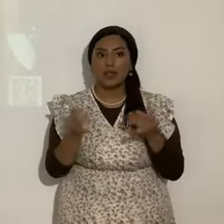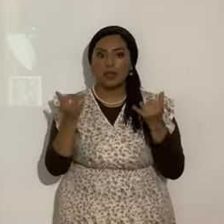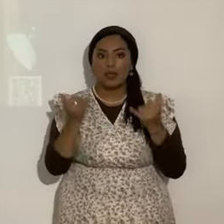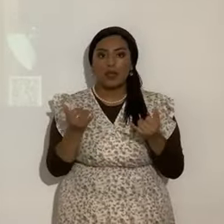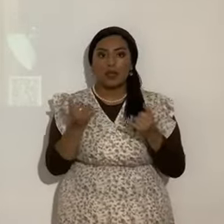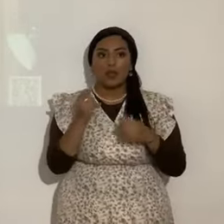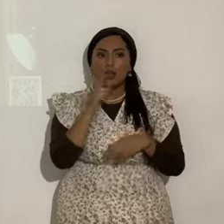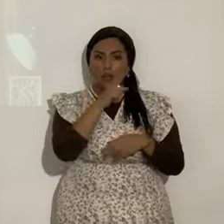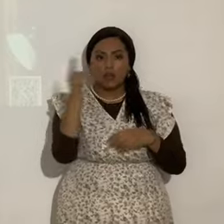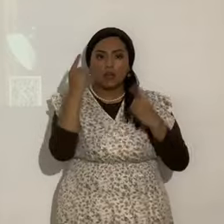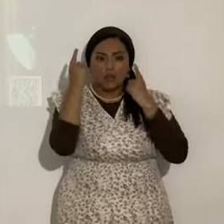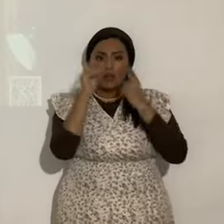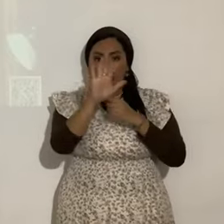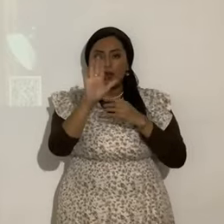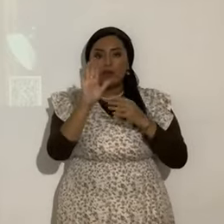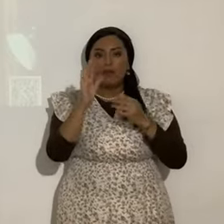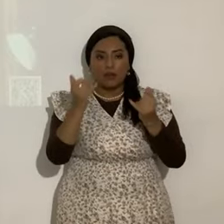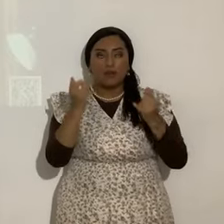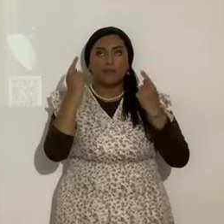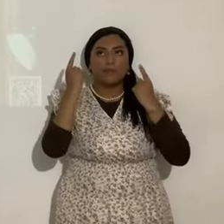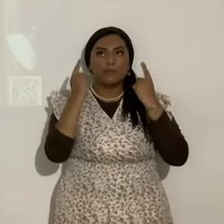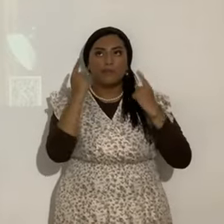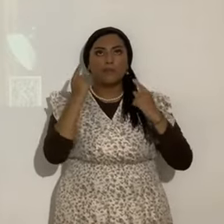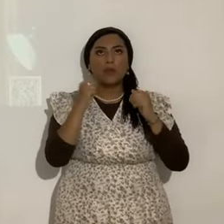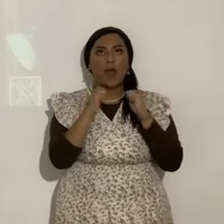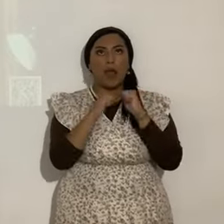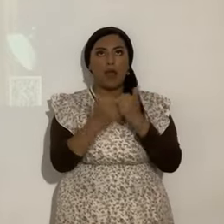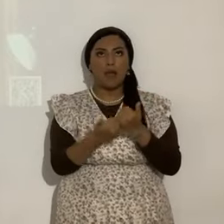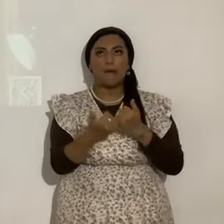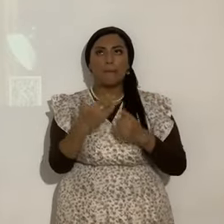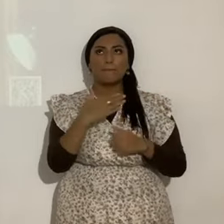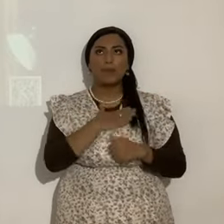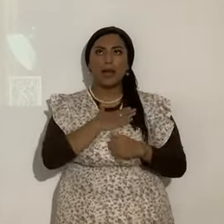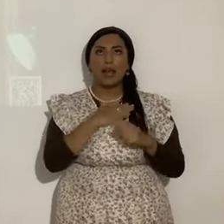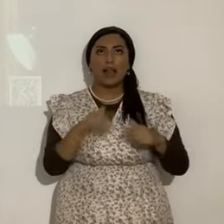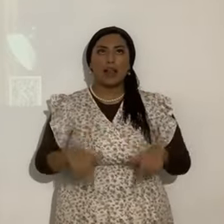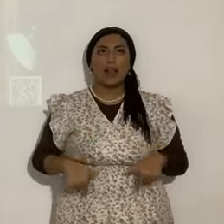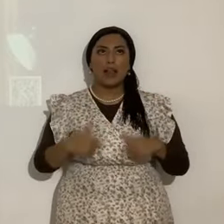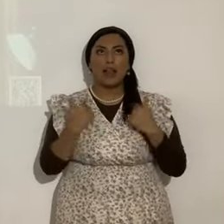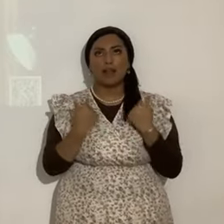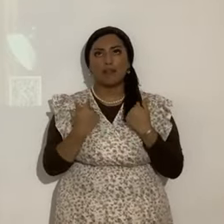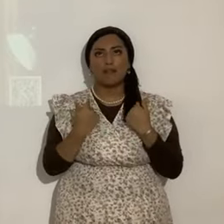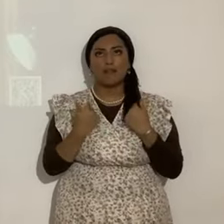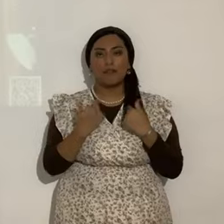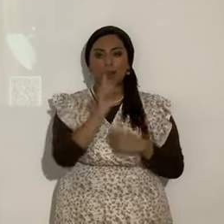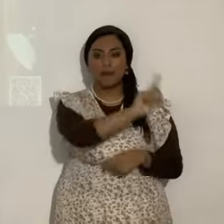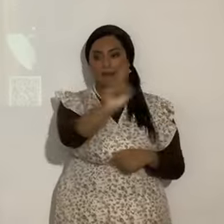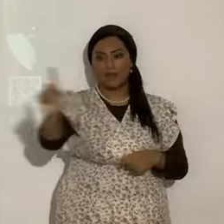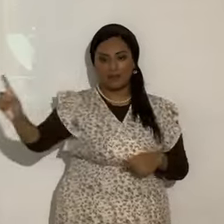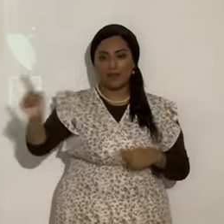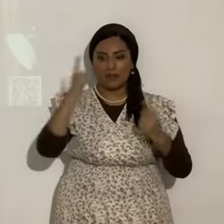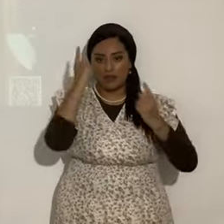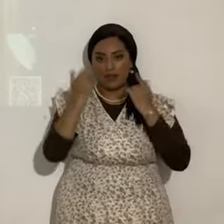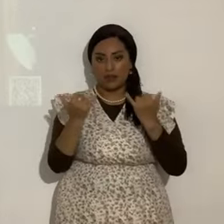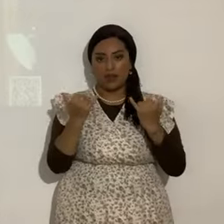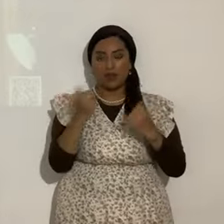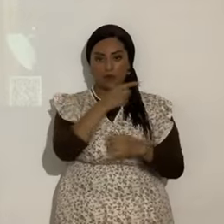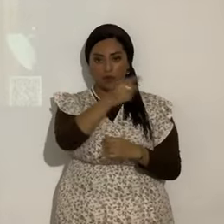analiza cómo está tu vida cómo está tu vida todos la local mundial y todos los que están agregando y todos los que algún día